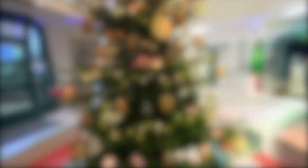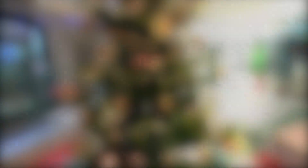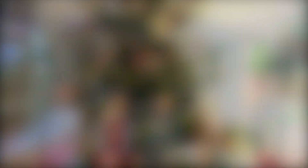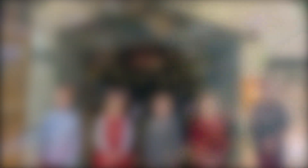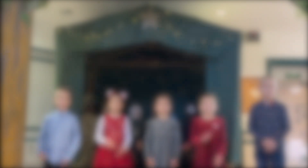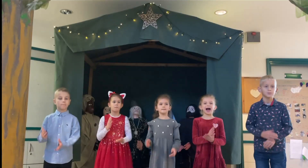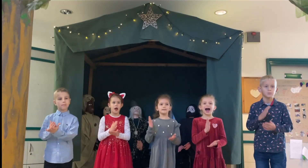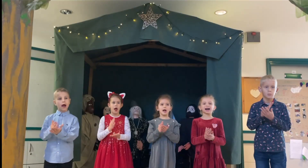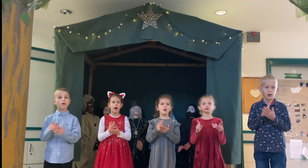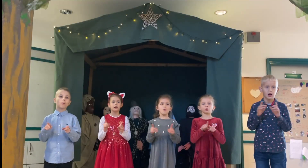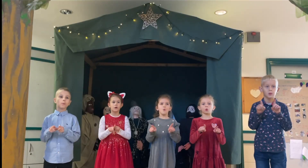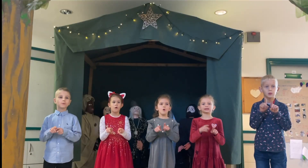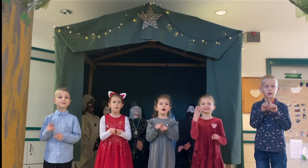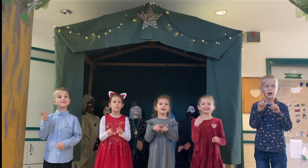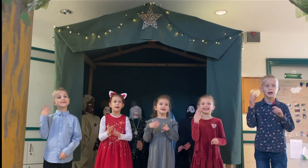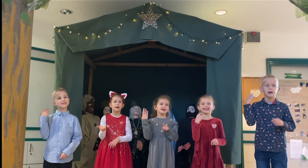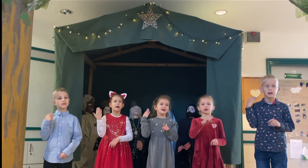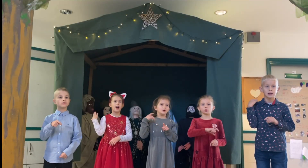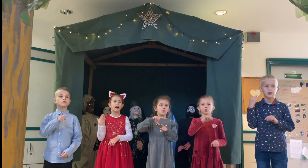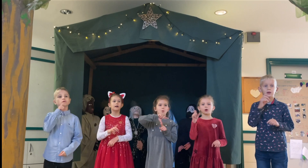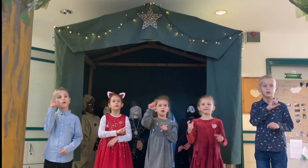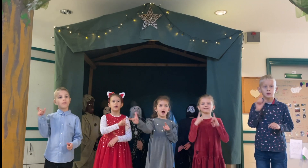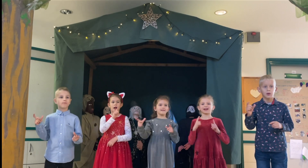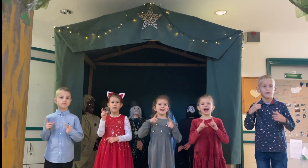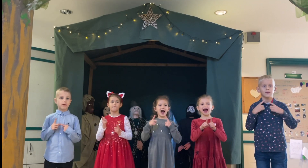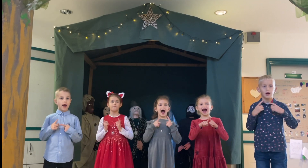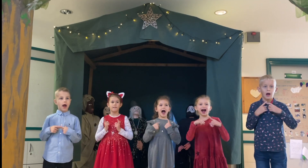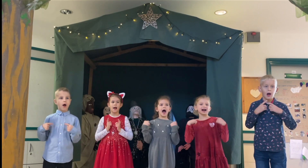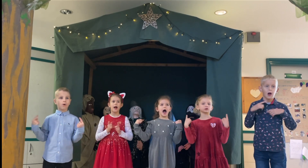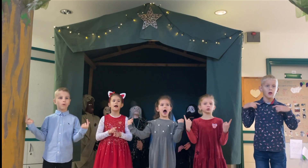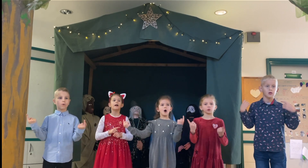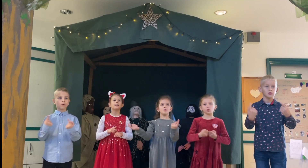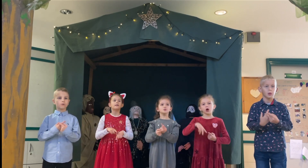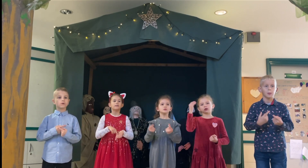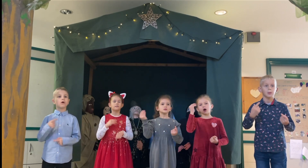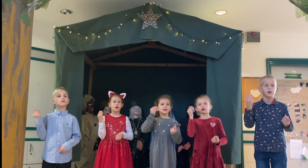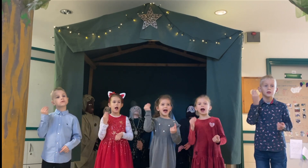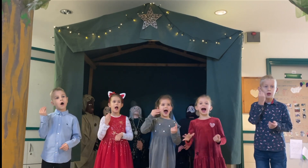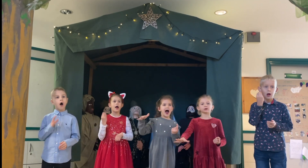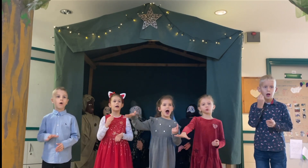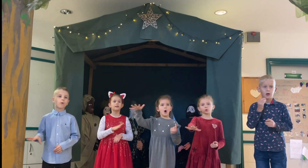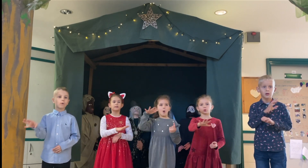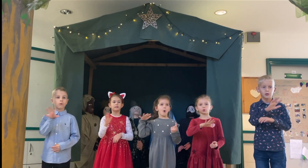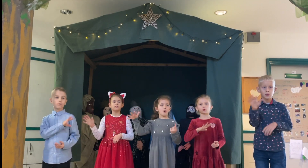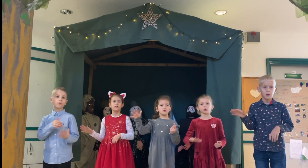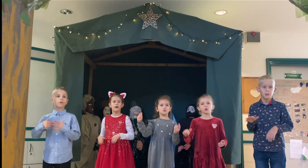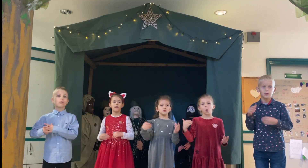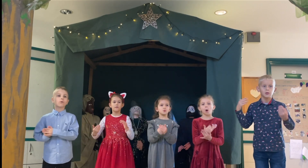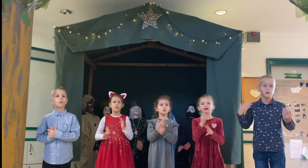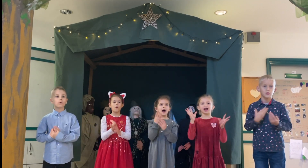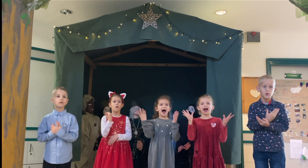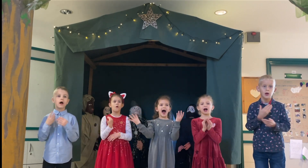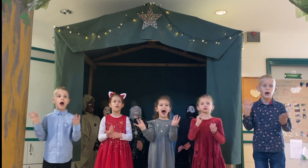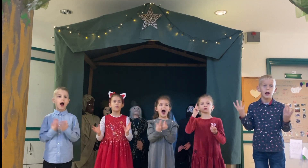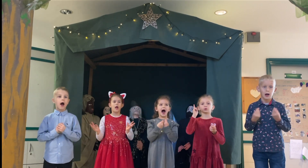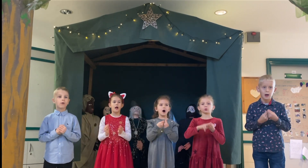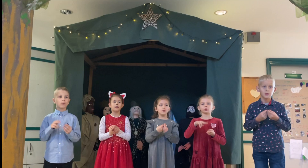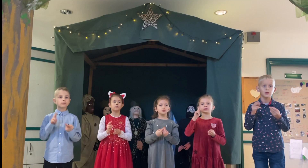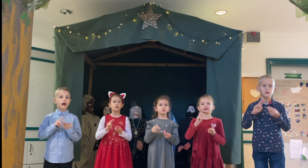Új régóta vártuk már, hogy újra együtt ünnepelhessen a sok diák.